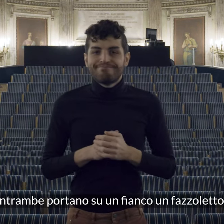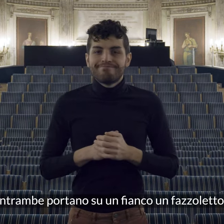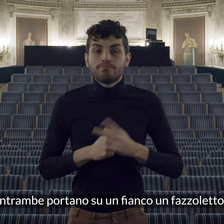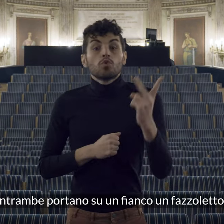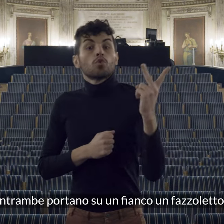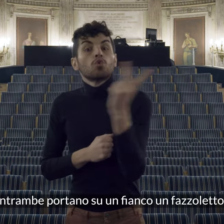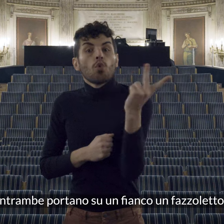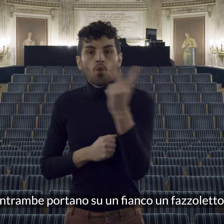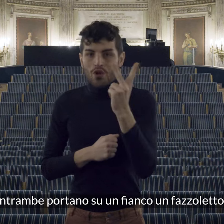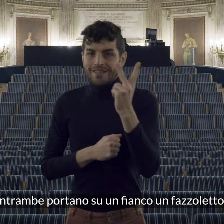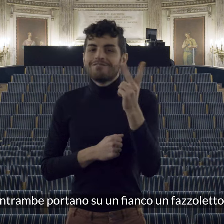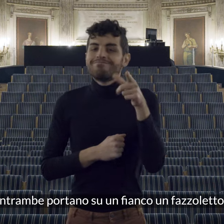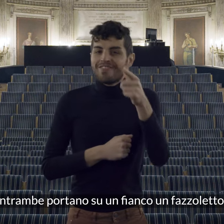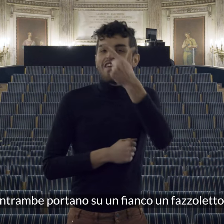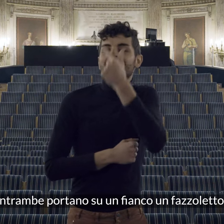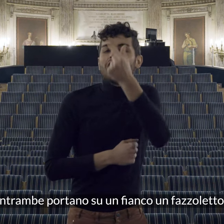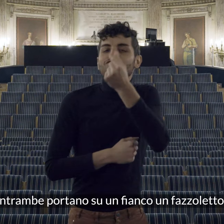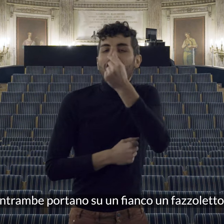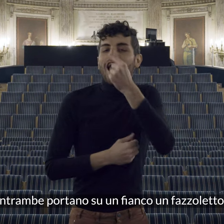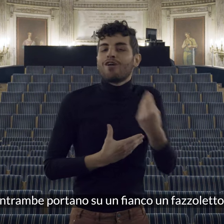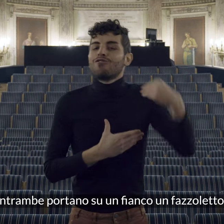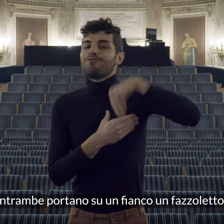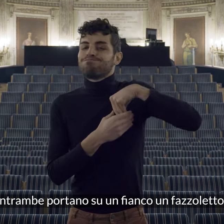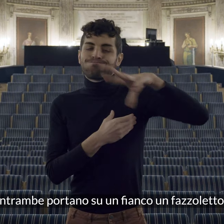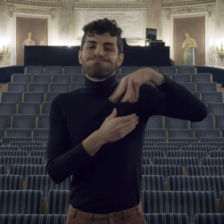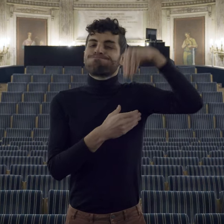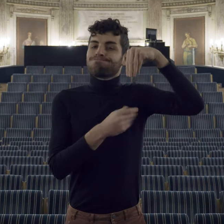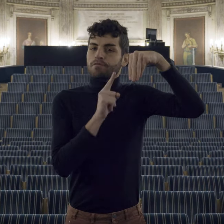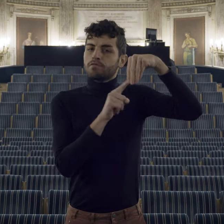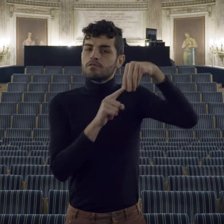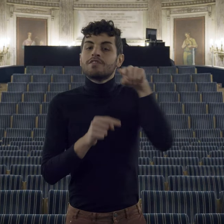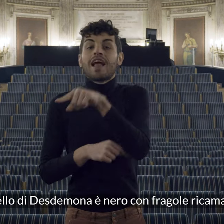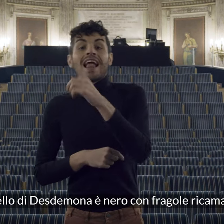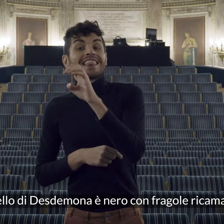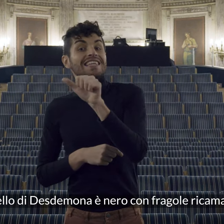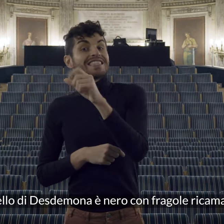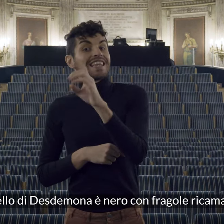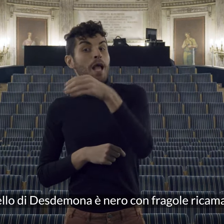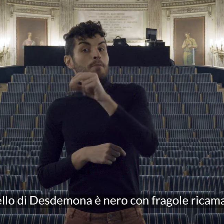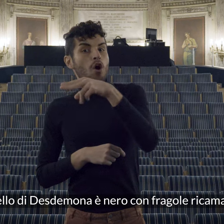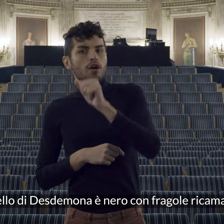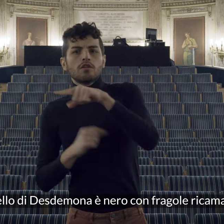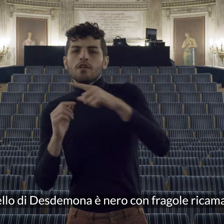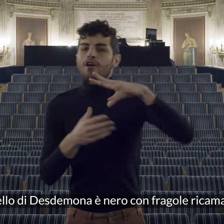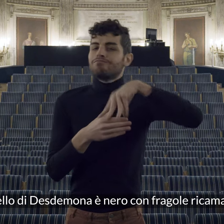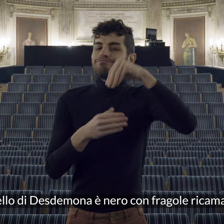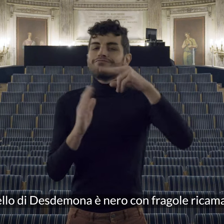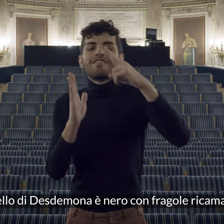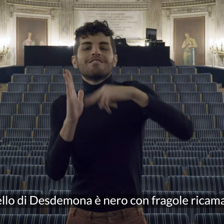entrambe portano su un fianco un fazzoletto quello di desdemona è nero con